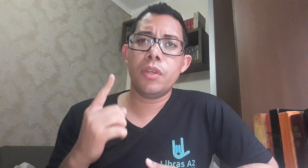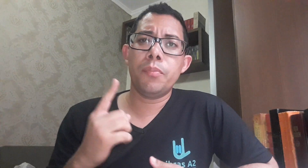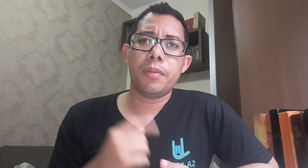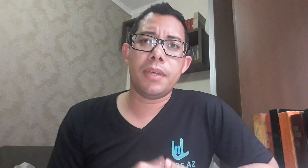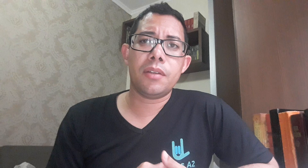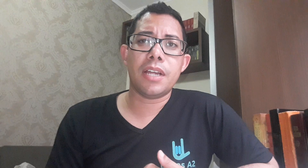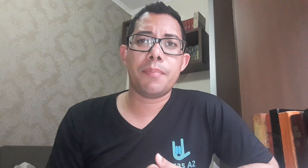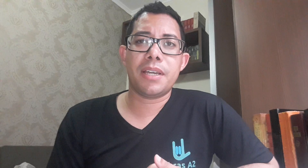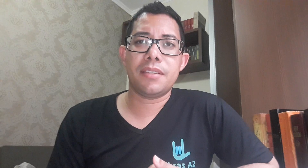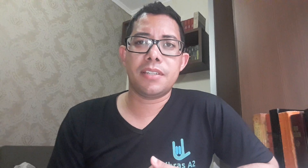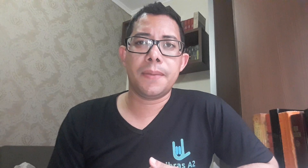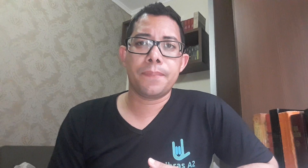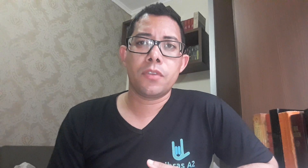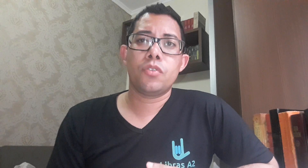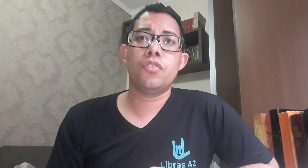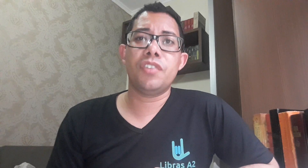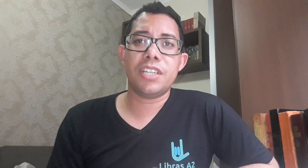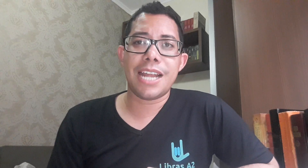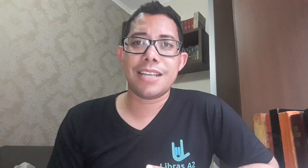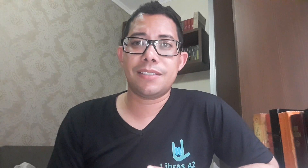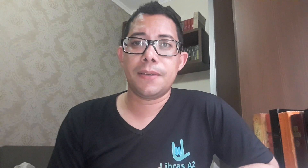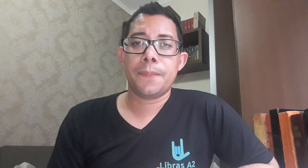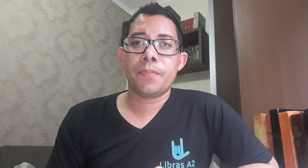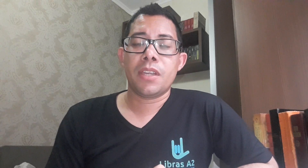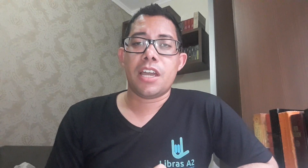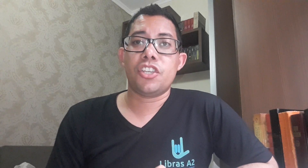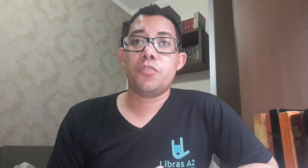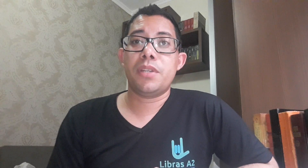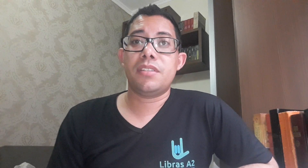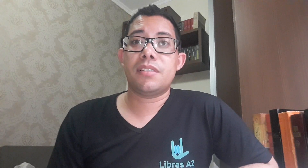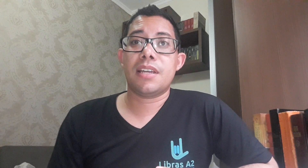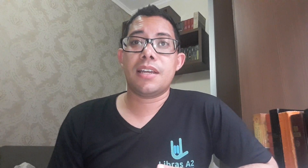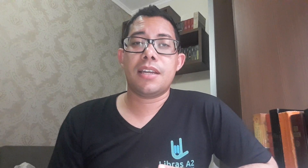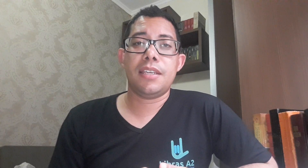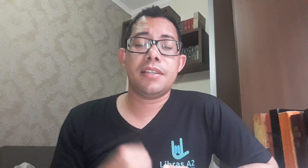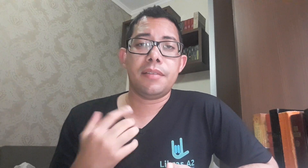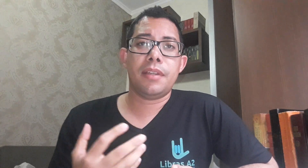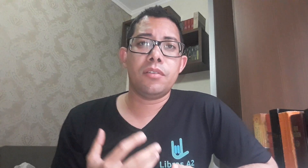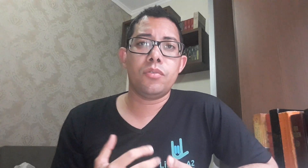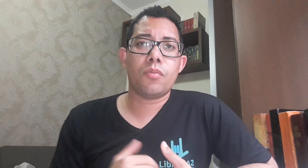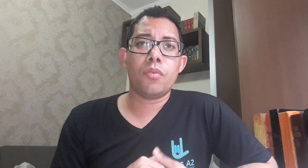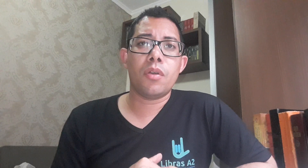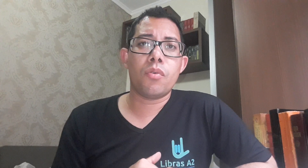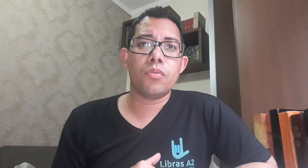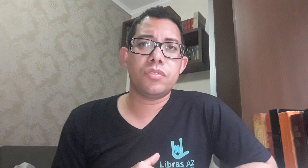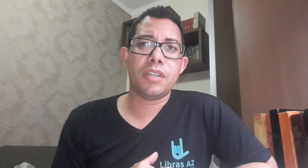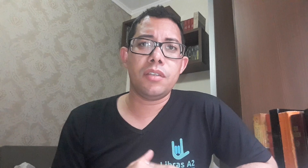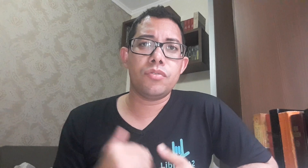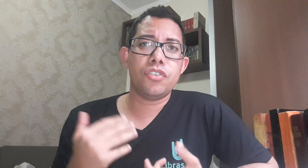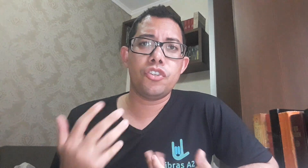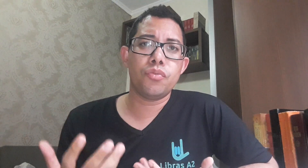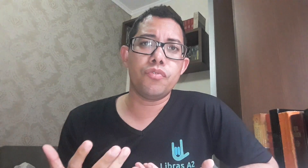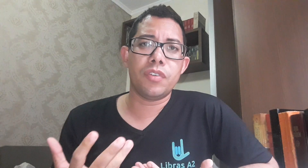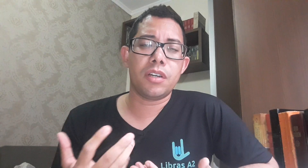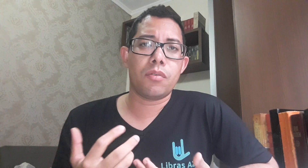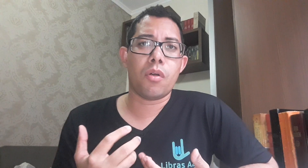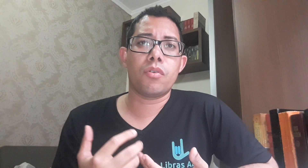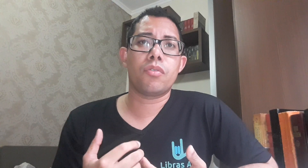hino primeiro da harpa cristã, chuva de graça, a gente precisa estar entendendo qual é o conceito de chuva, qual é o